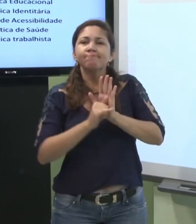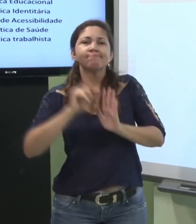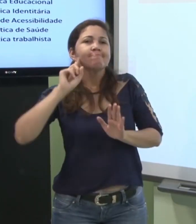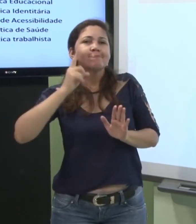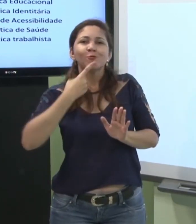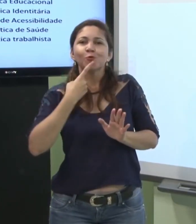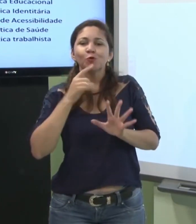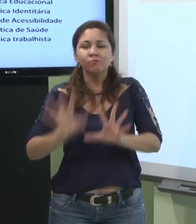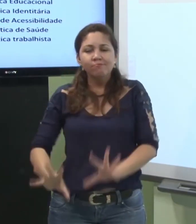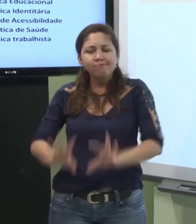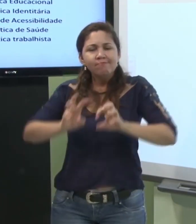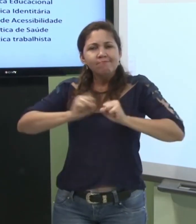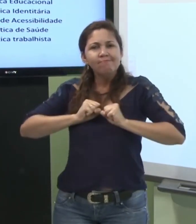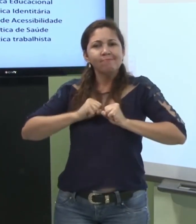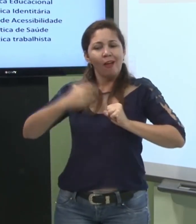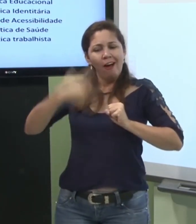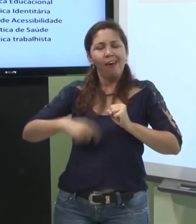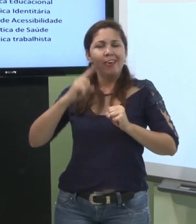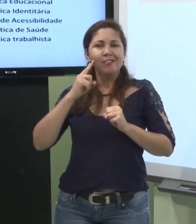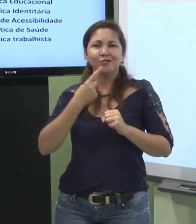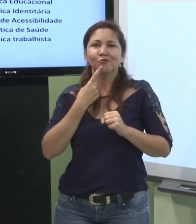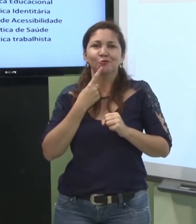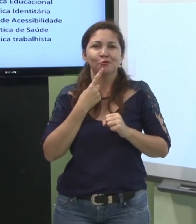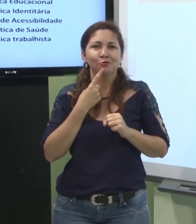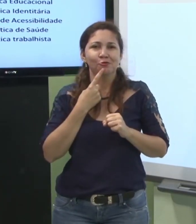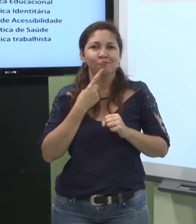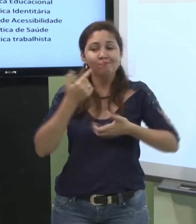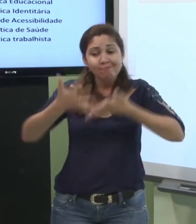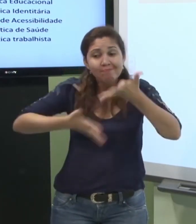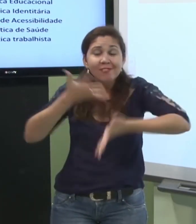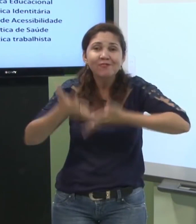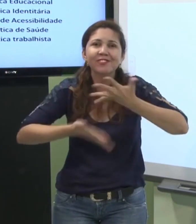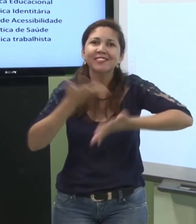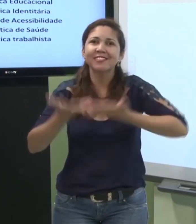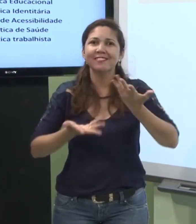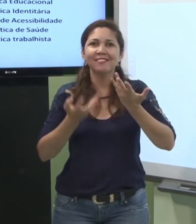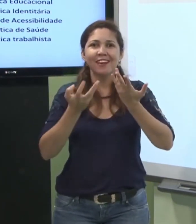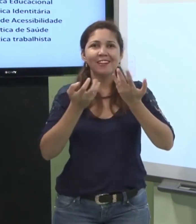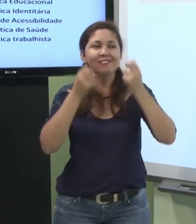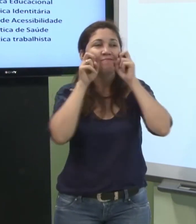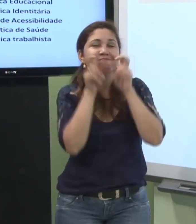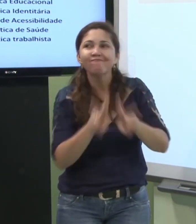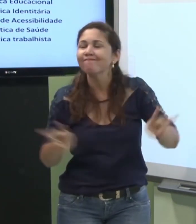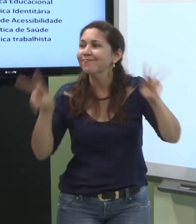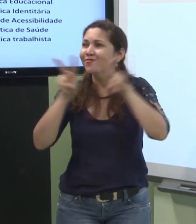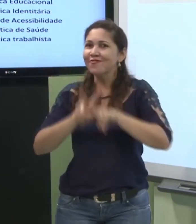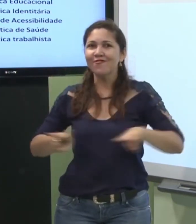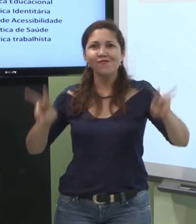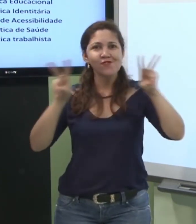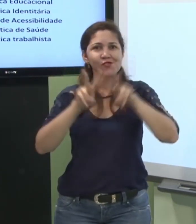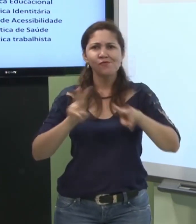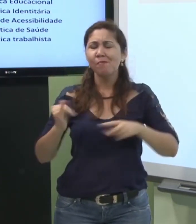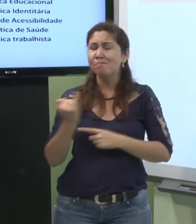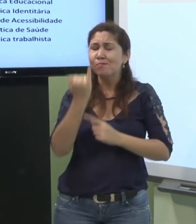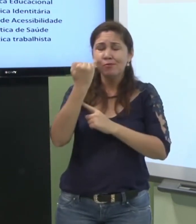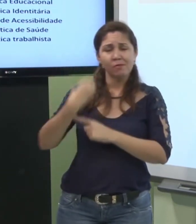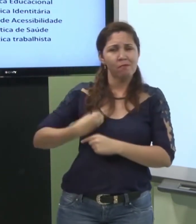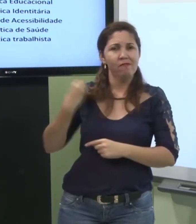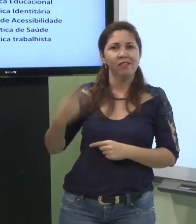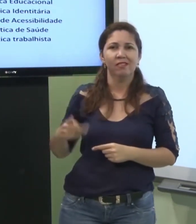desde a infância a pessoa ela se vê como surdo se vê que eu